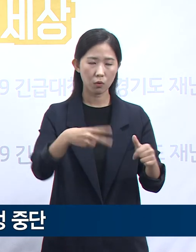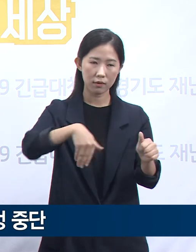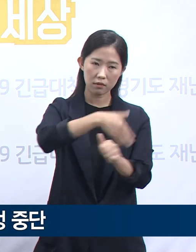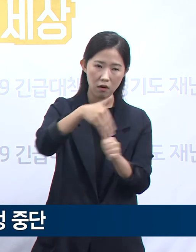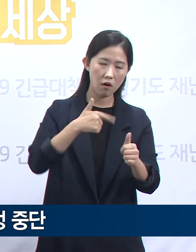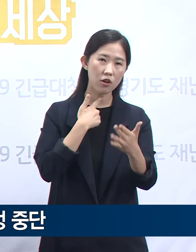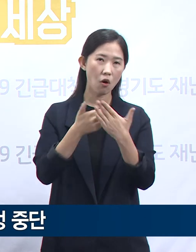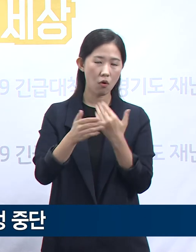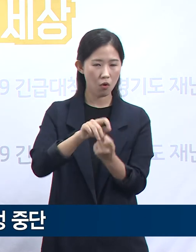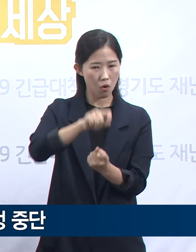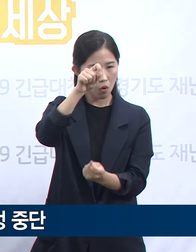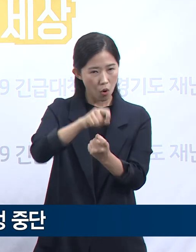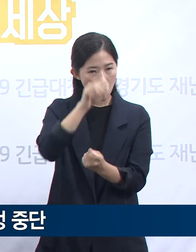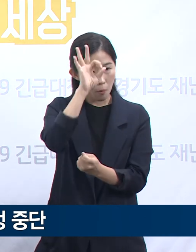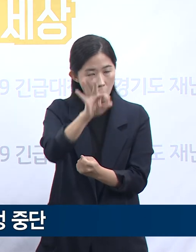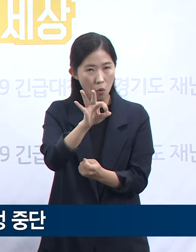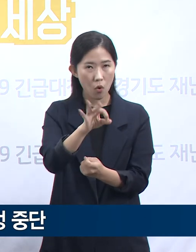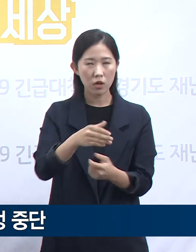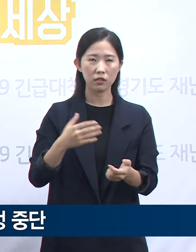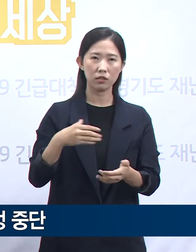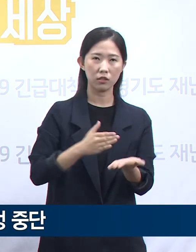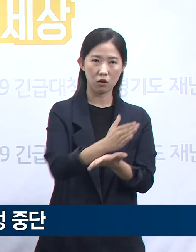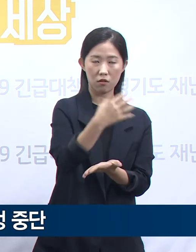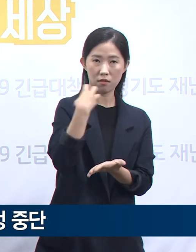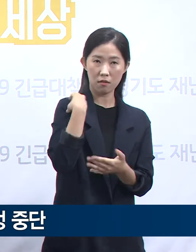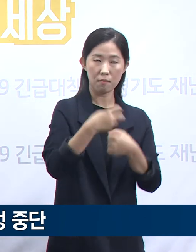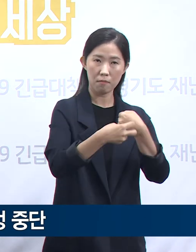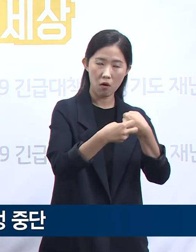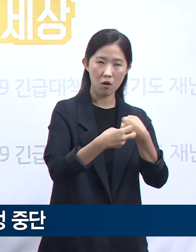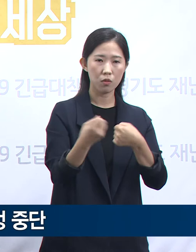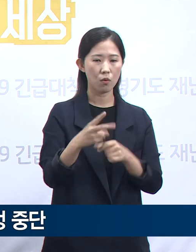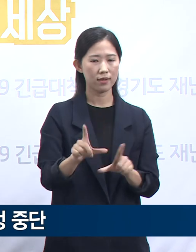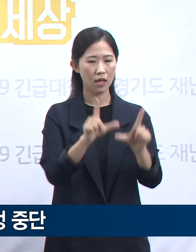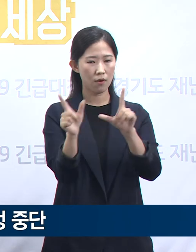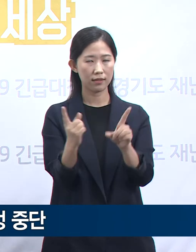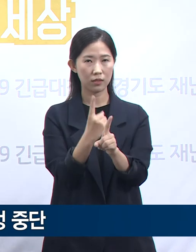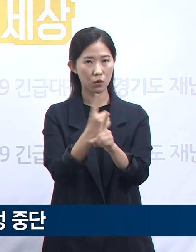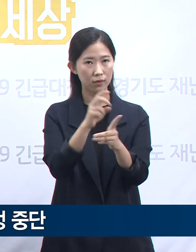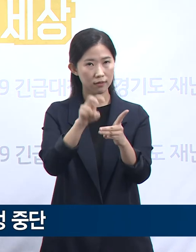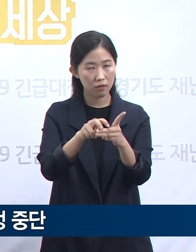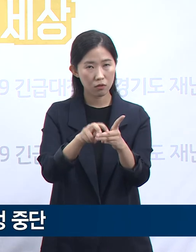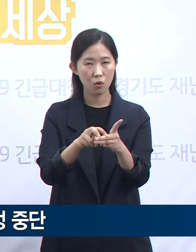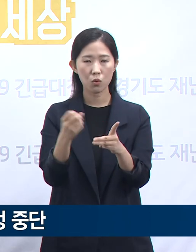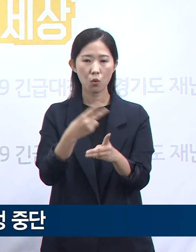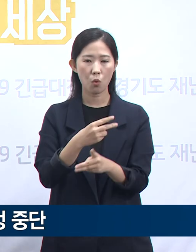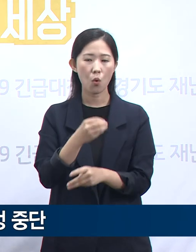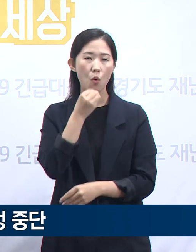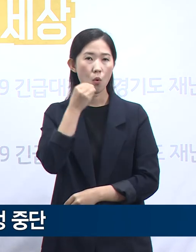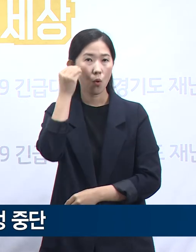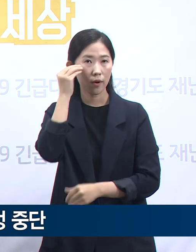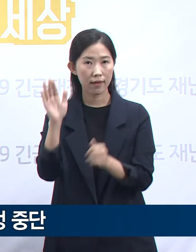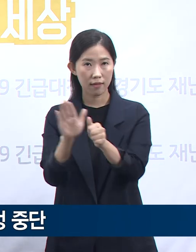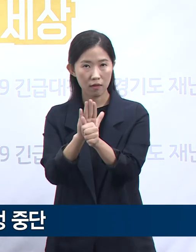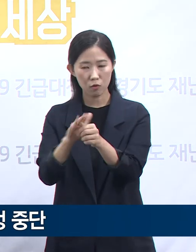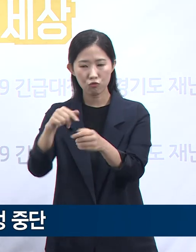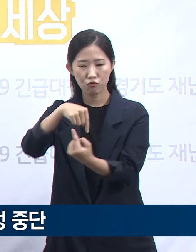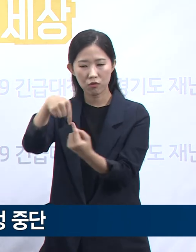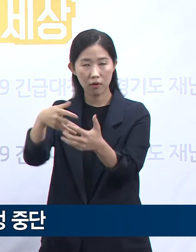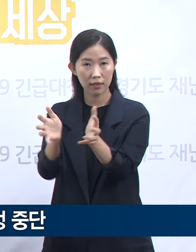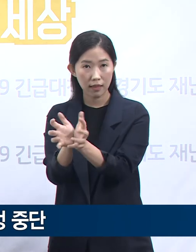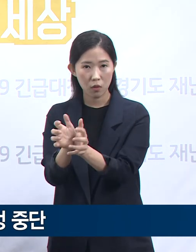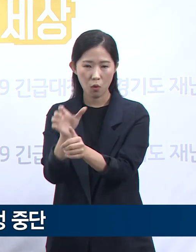감염병 전담병원, 생활치료센터, 가정대기자를 위한 홈케어 시스템 운영단 등에 총 83명